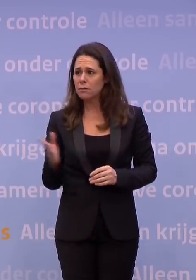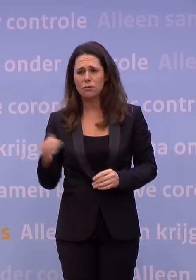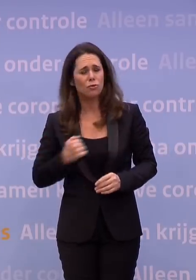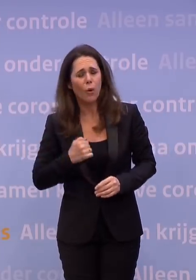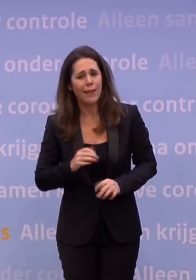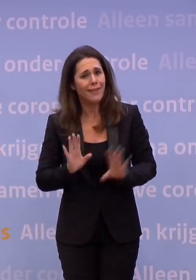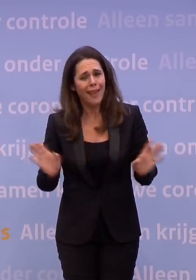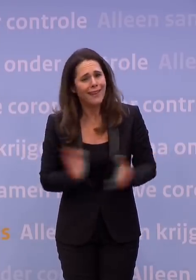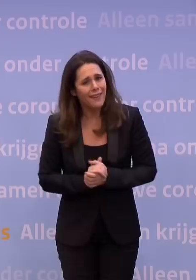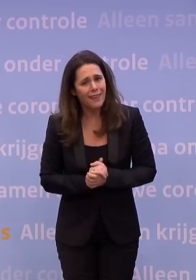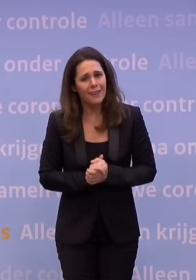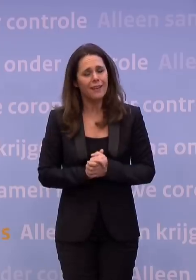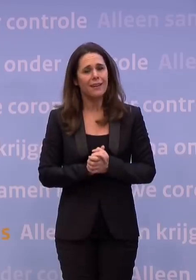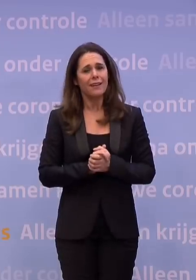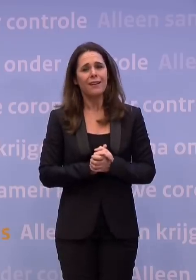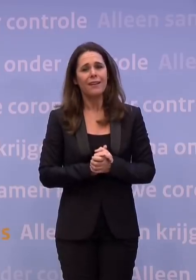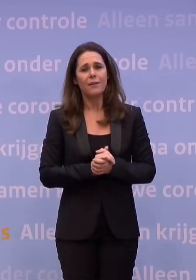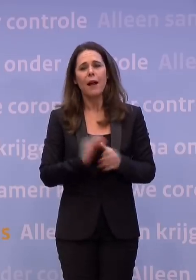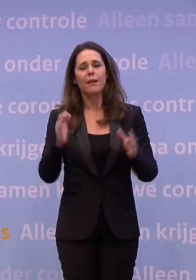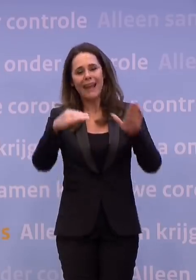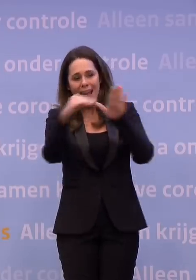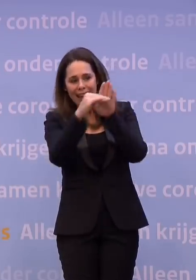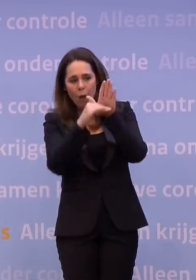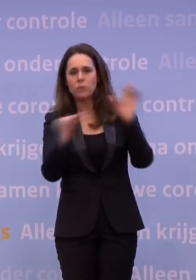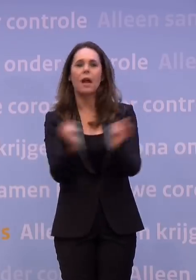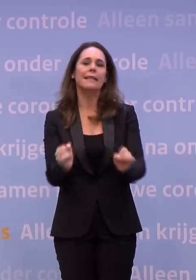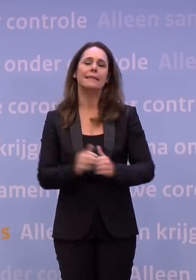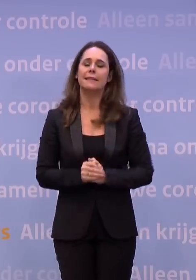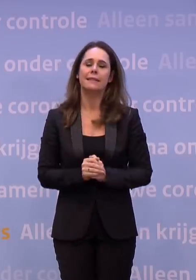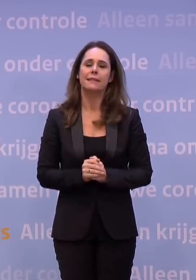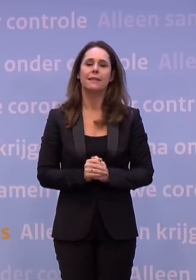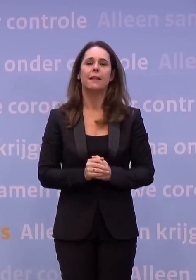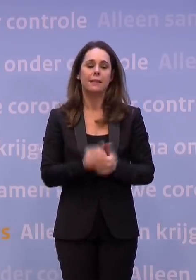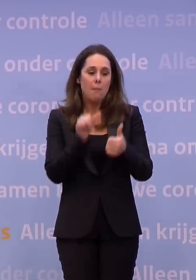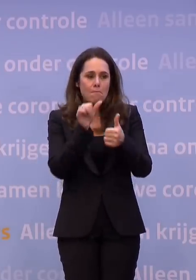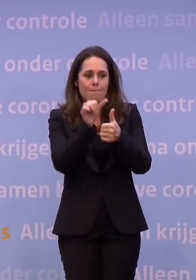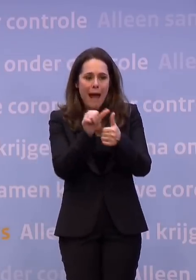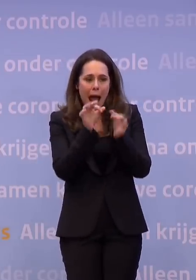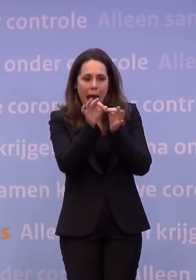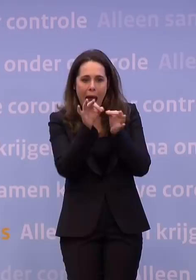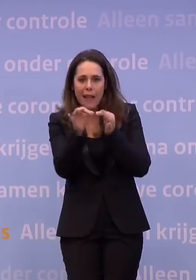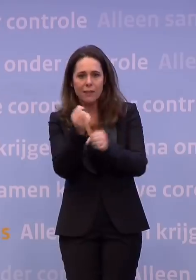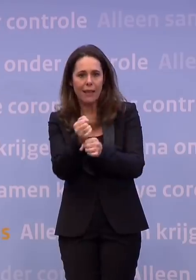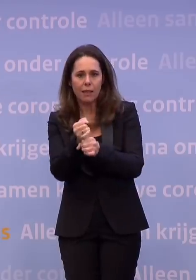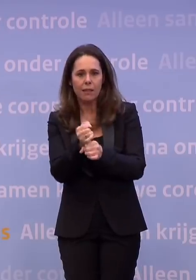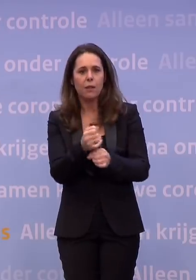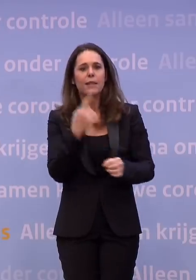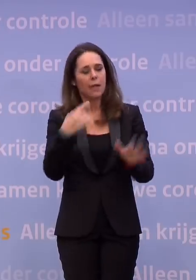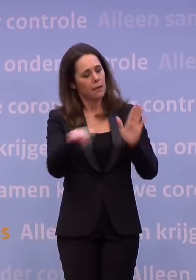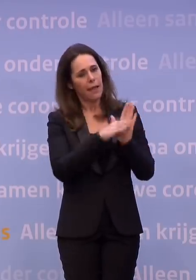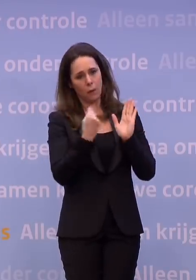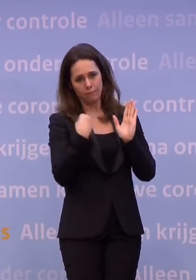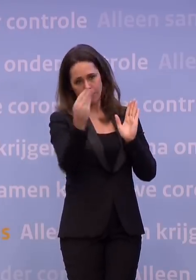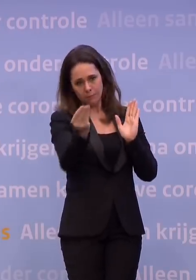Sorry, nee, dus niet. Alleen je kunt het niet met een regeling doen. Wat je moet doen is dat je, het is maatwerk. Je kunt niet zeggen, maak een regeling dat u morgen